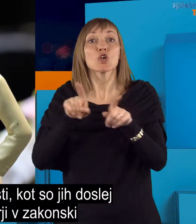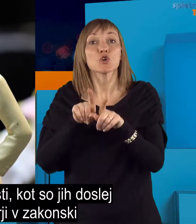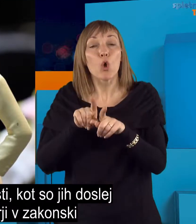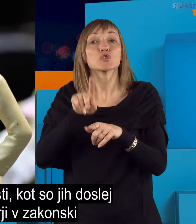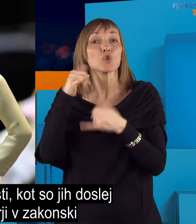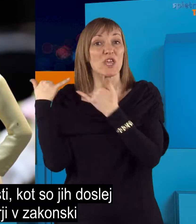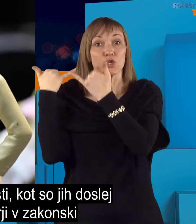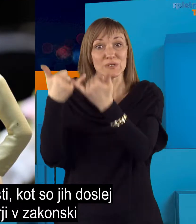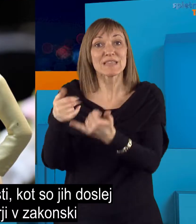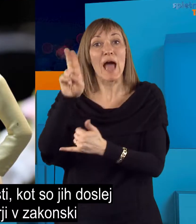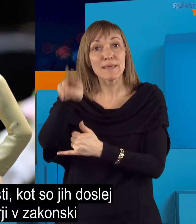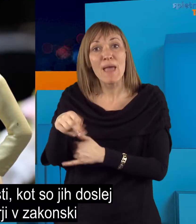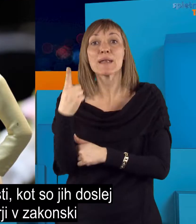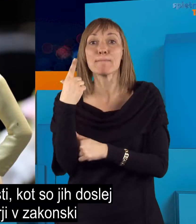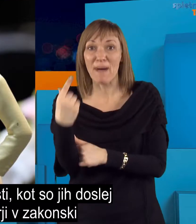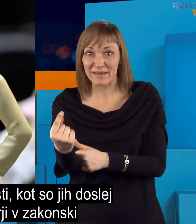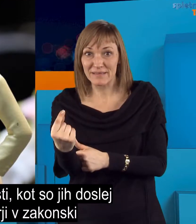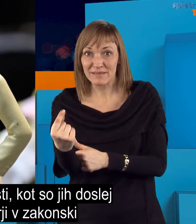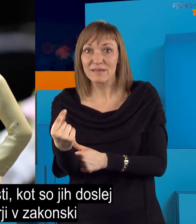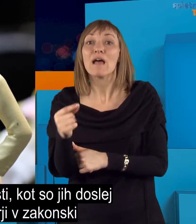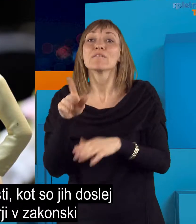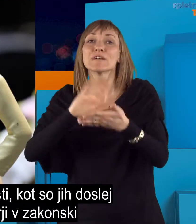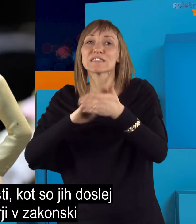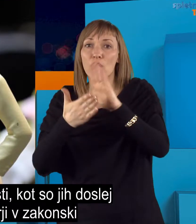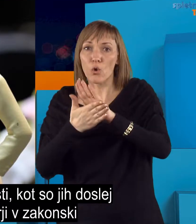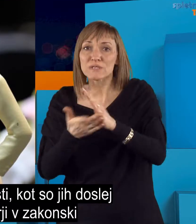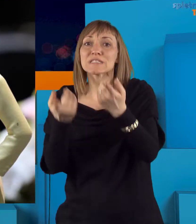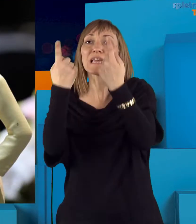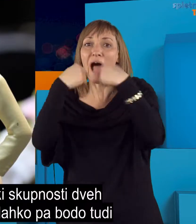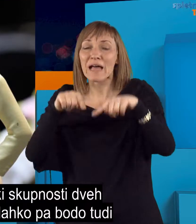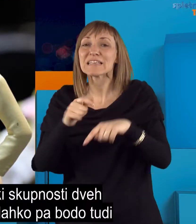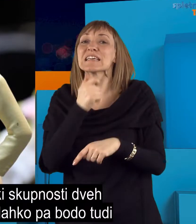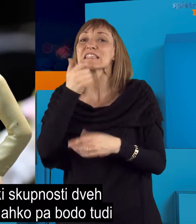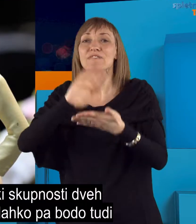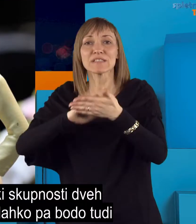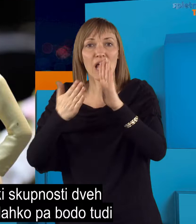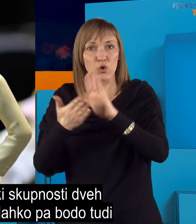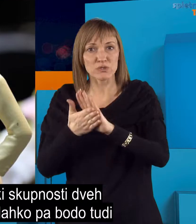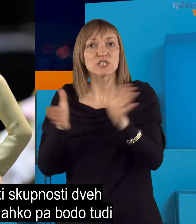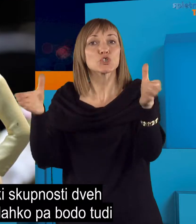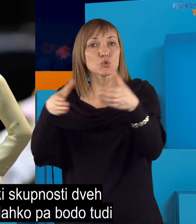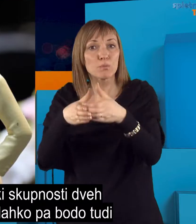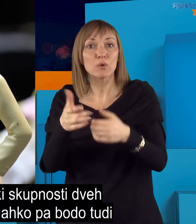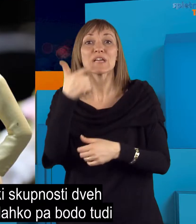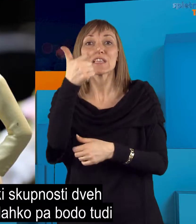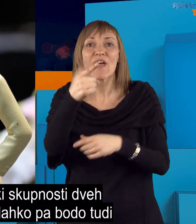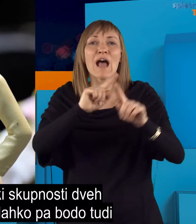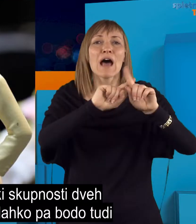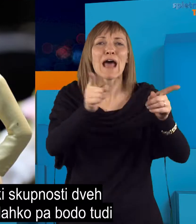so jih doslej imeli partnerji v zakonski ali izven zakonski skupnosti dveh različnih spolov. Lahko pa bodo